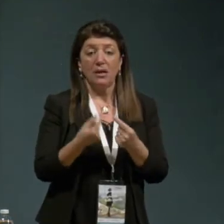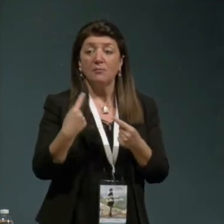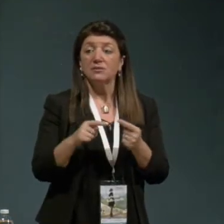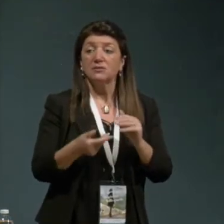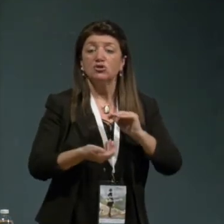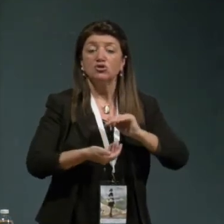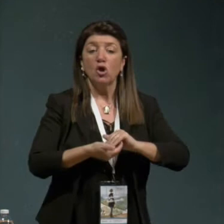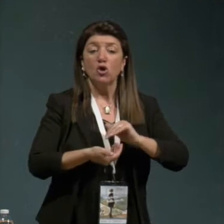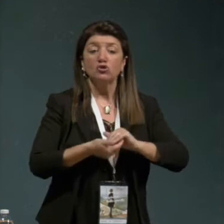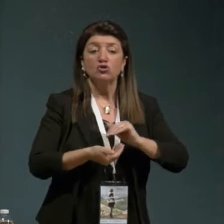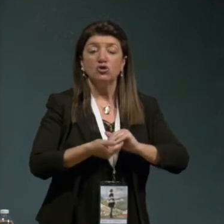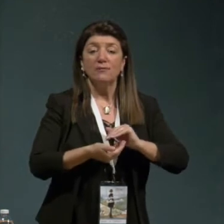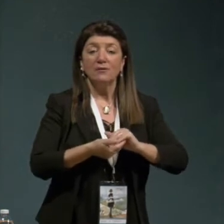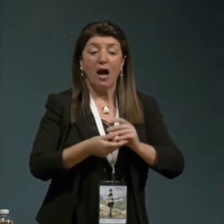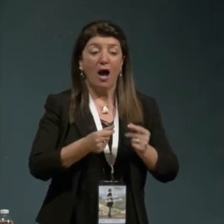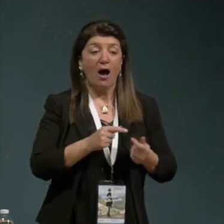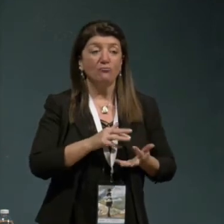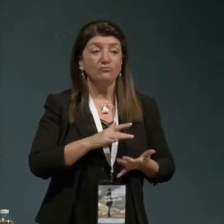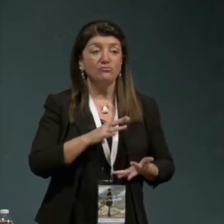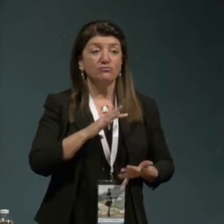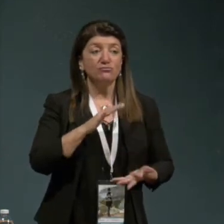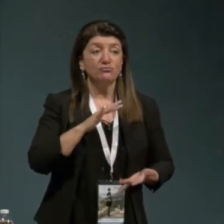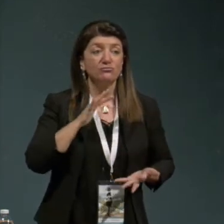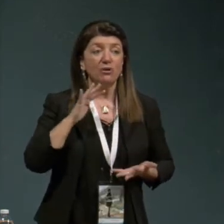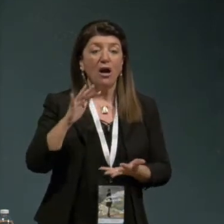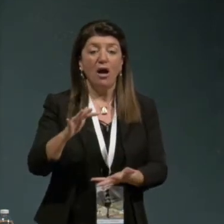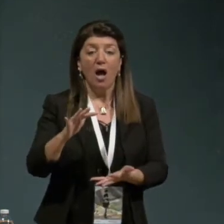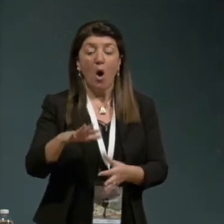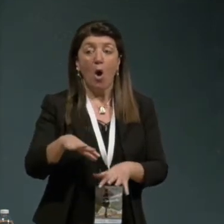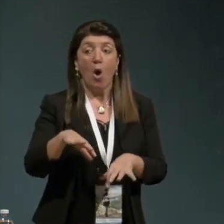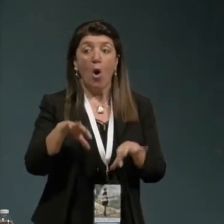ha cominciato a